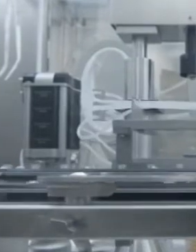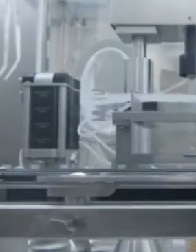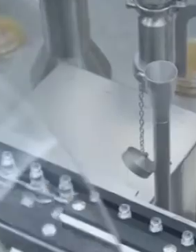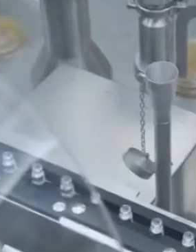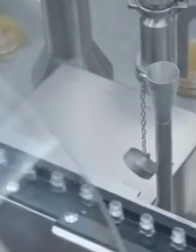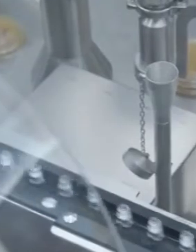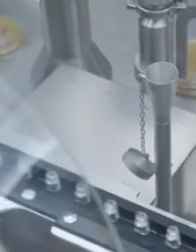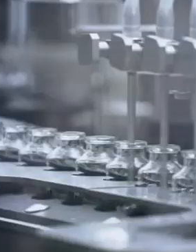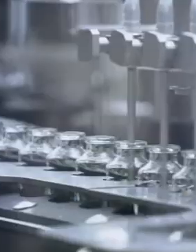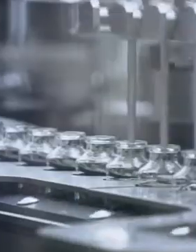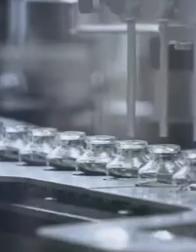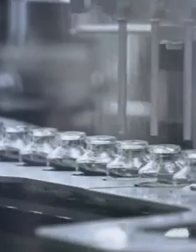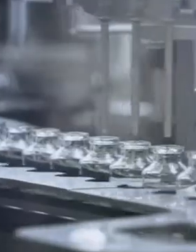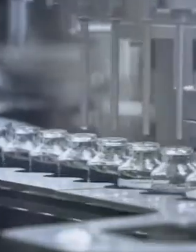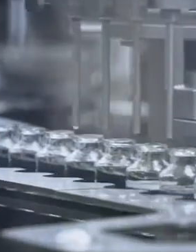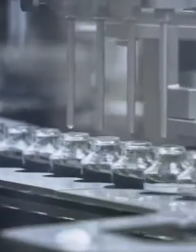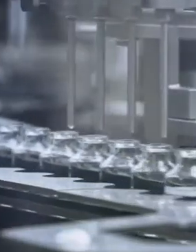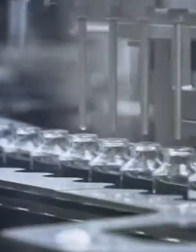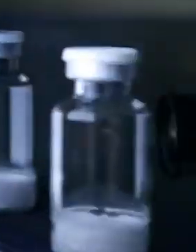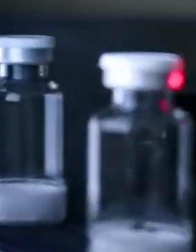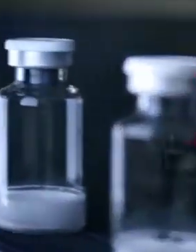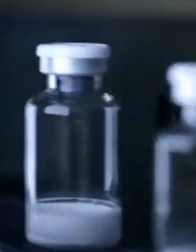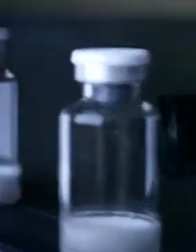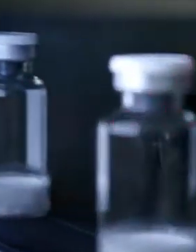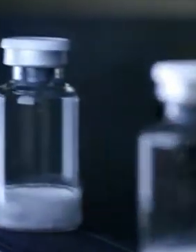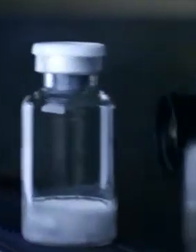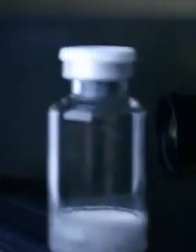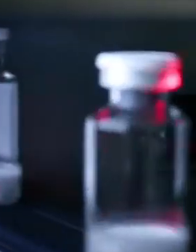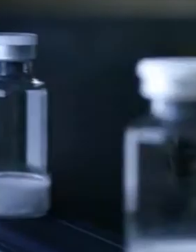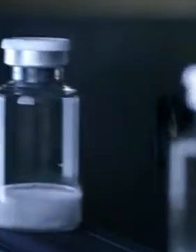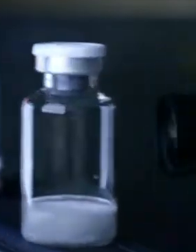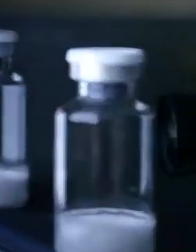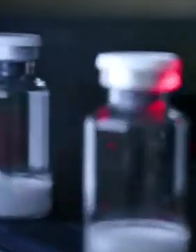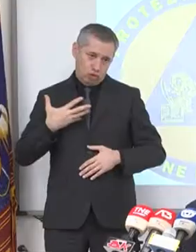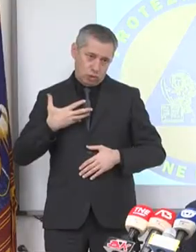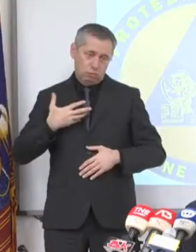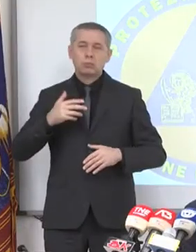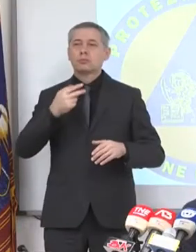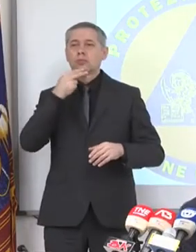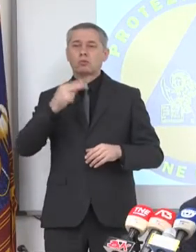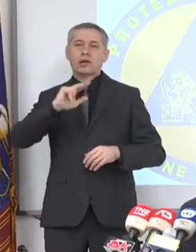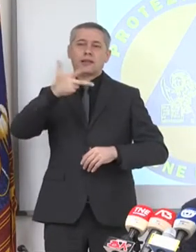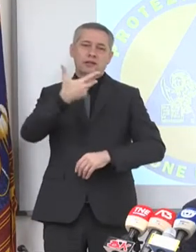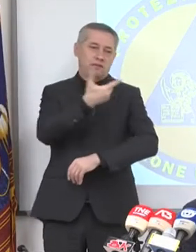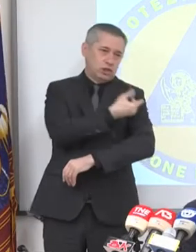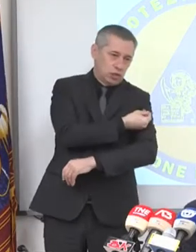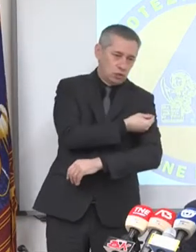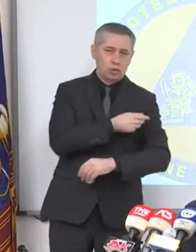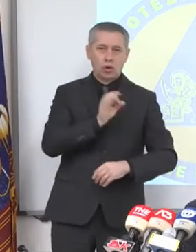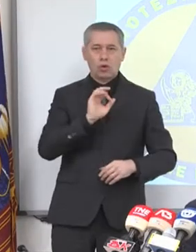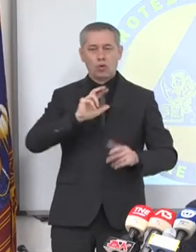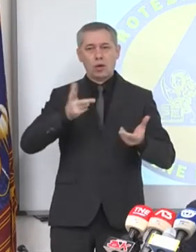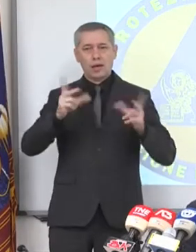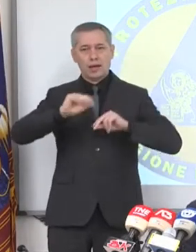ormai assodata, seppure non ufficiale, terza dose. A mio avviso ci sarà. Chiamate la terza vaccinazione, chiamate il richiamo o